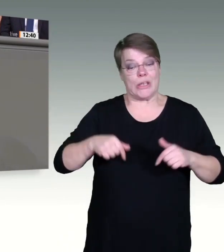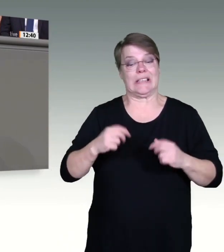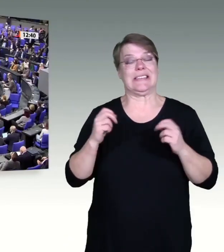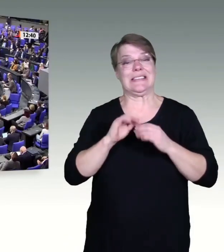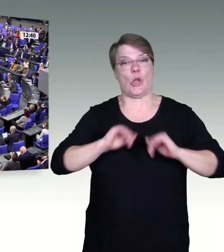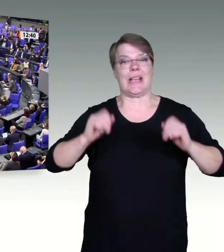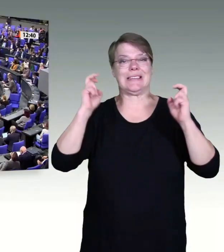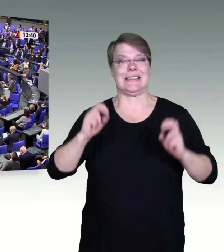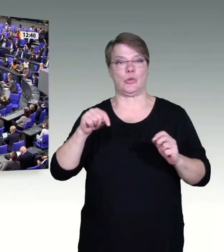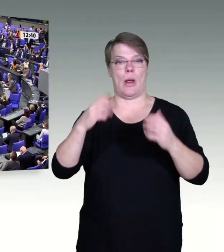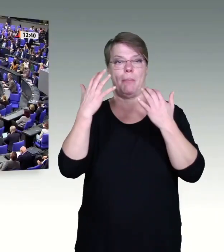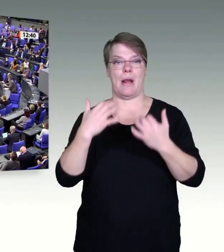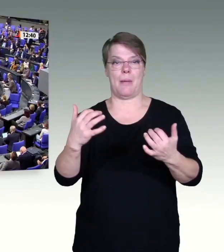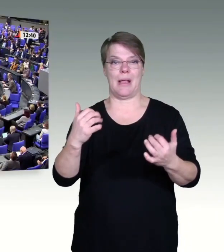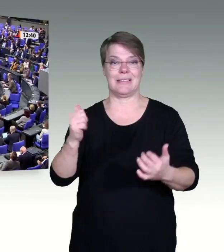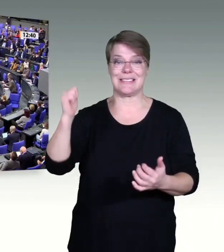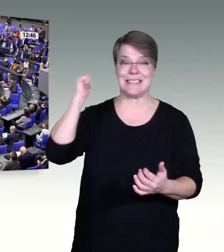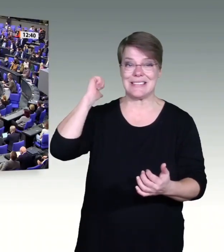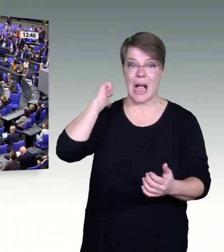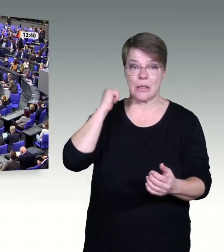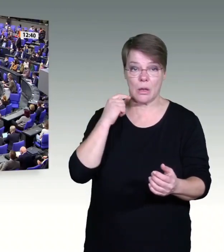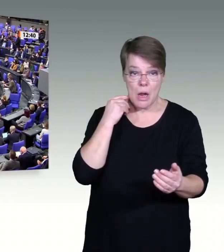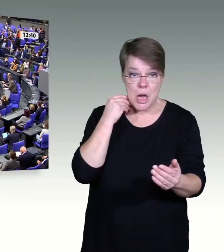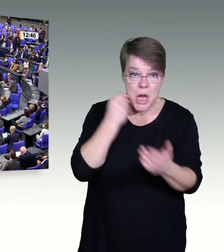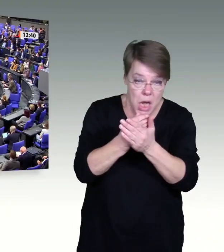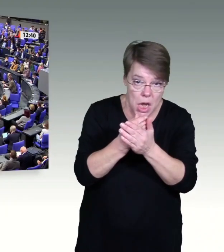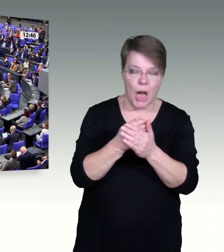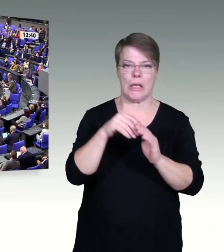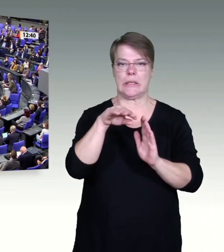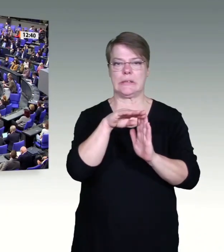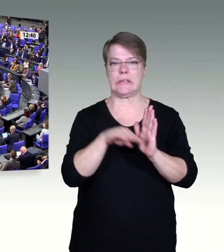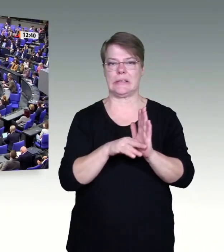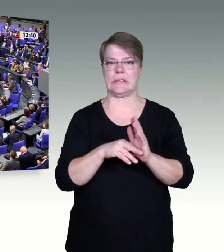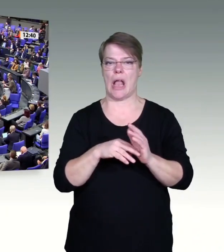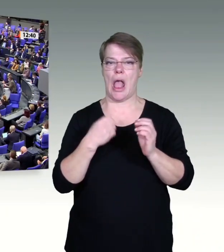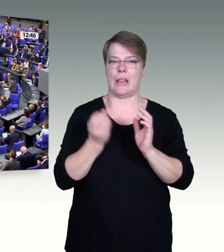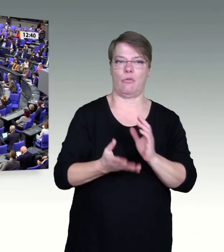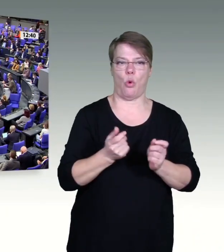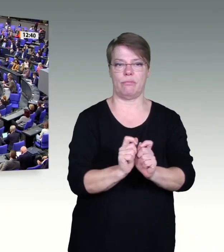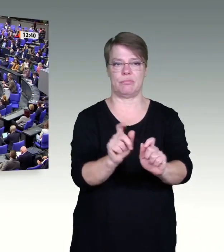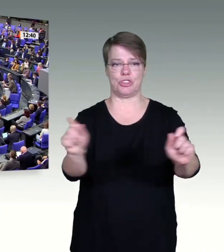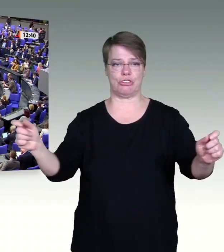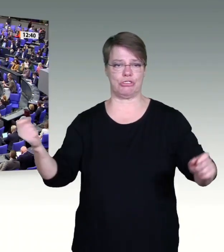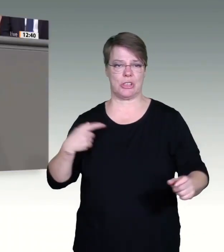Bei der Frage der einrichtungsbezogenen Impfpflicht ist dieses Vorgehen wirklich inakzeptabel.